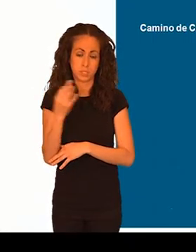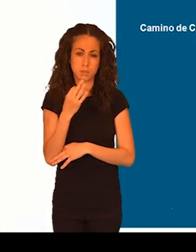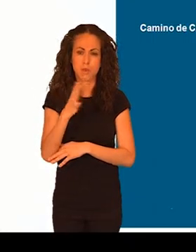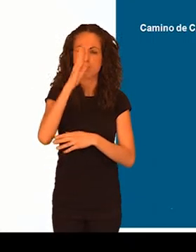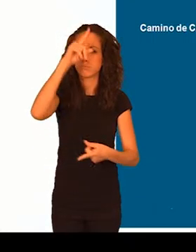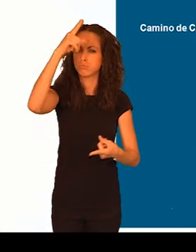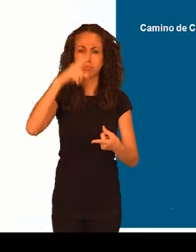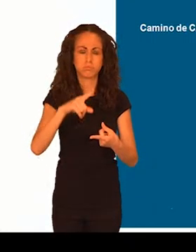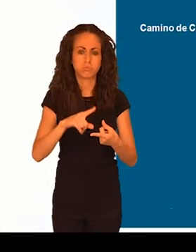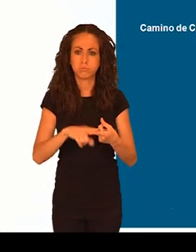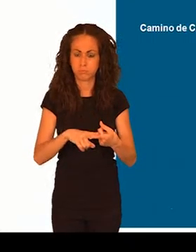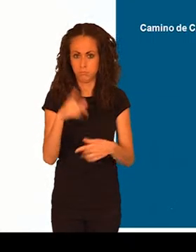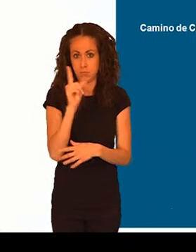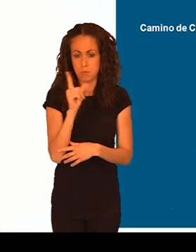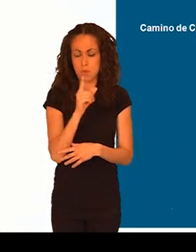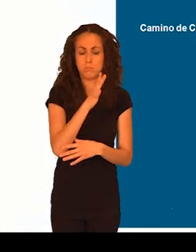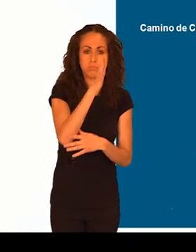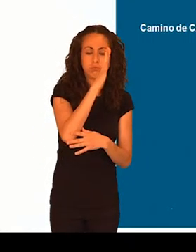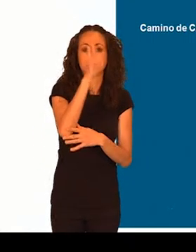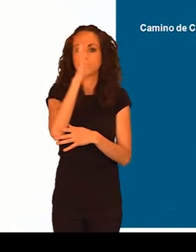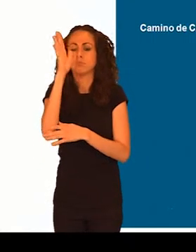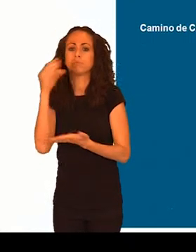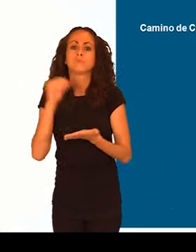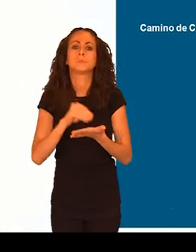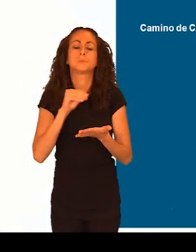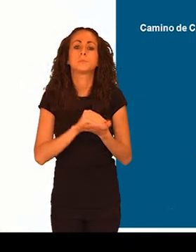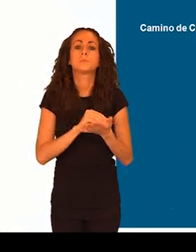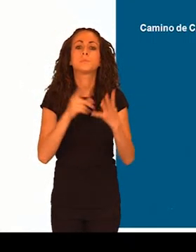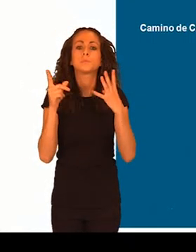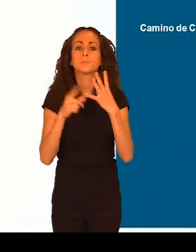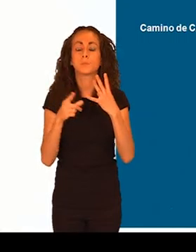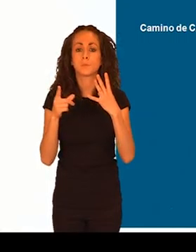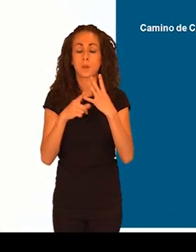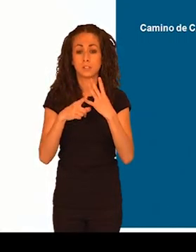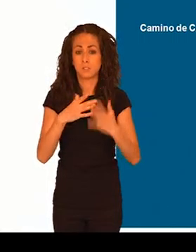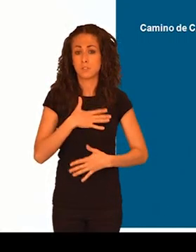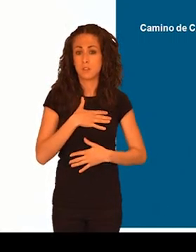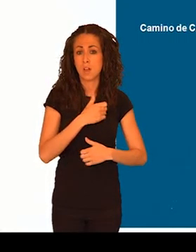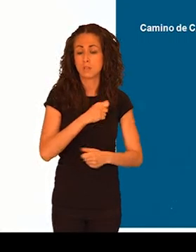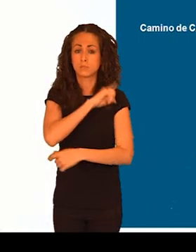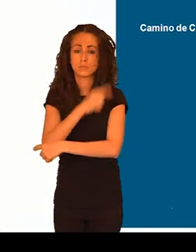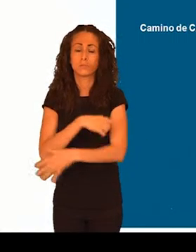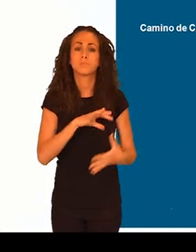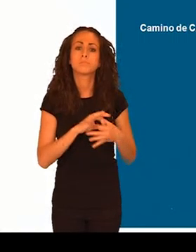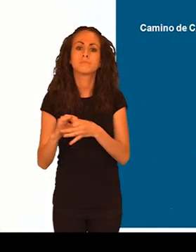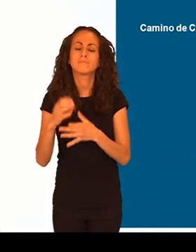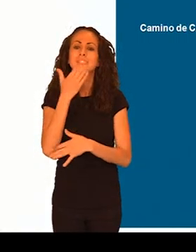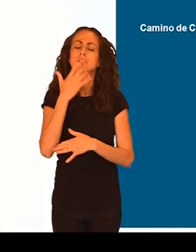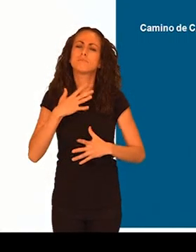frecuentemente. Su estado de salud debe ser adecuado para realizar ejercicios. Si en algún momento no se encuentra bien, deje de hacerlo